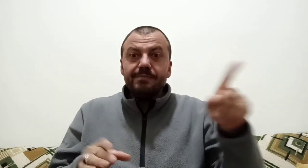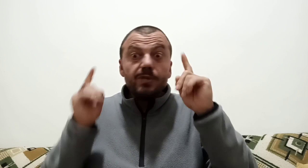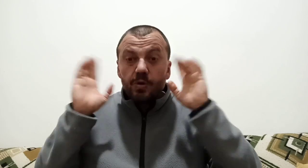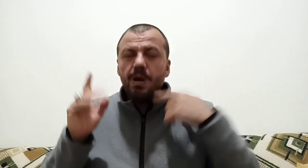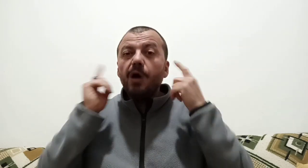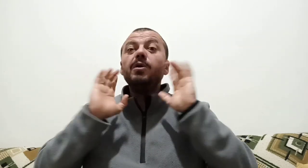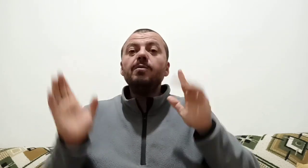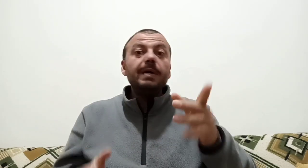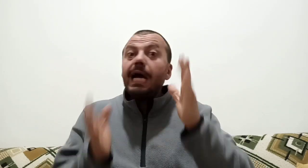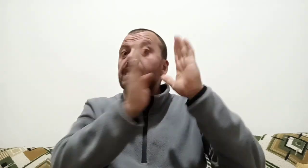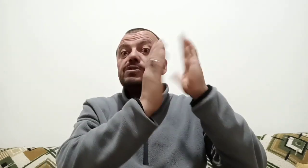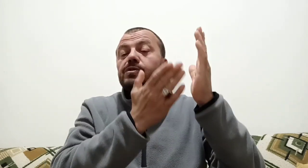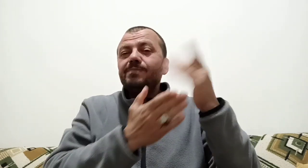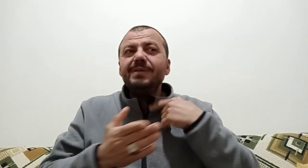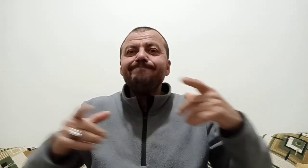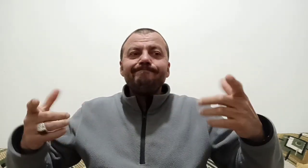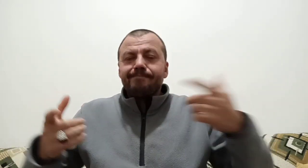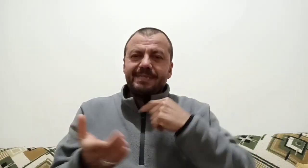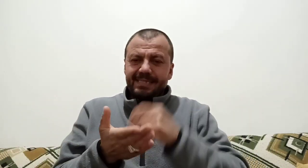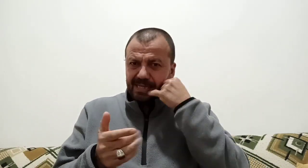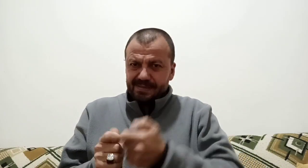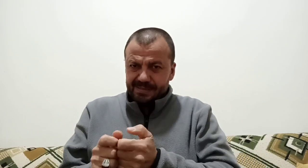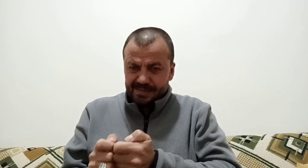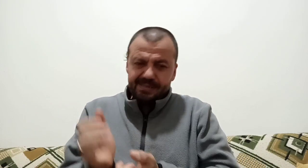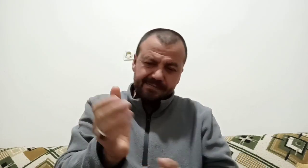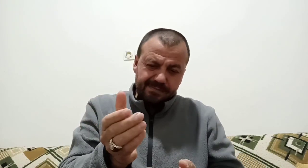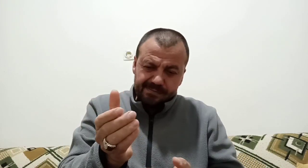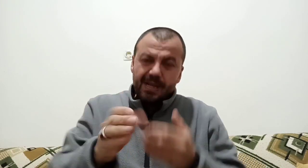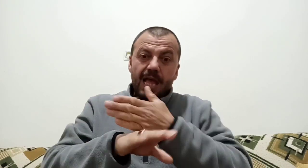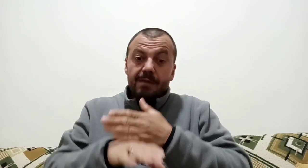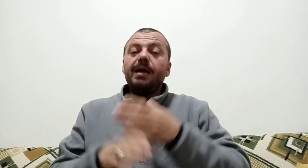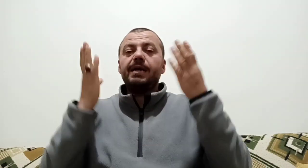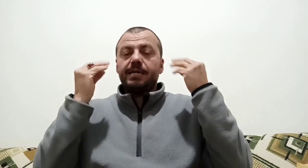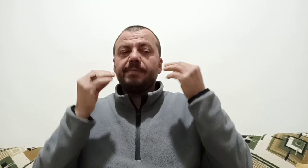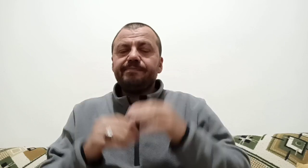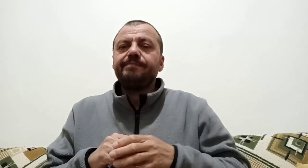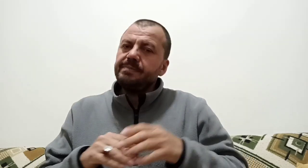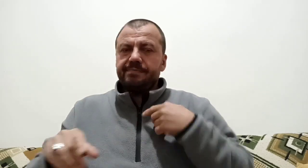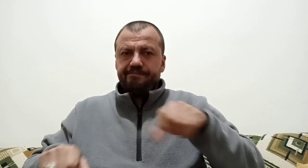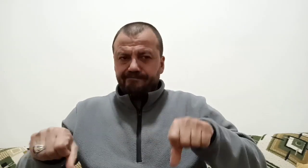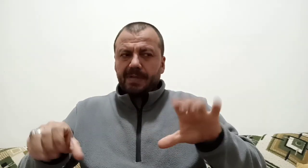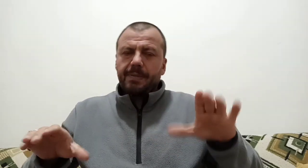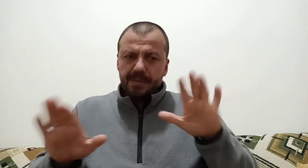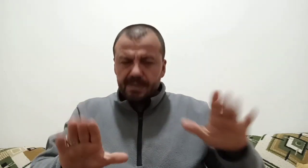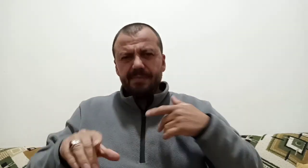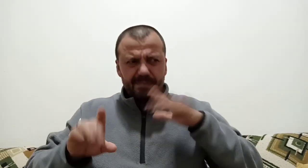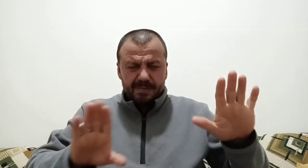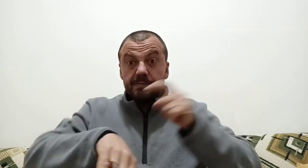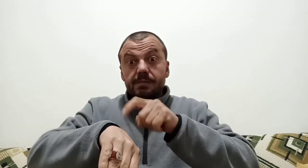onlar konuşmaya devam ediyorlar bu yanlarında bilen birisi varmış işaret dile ekmek almaya gidiyorum